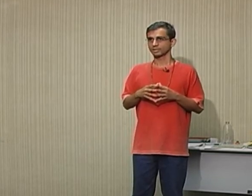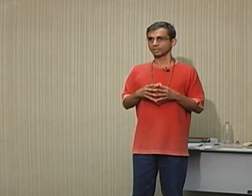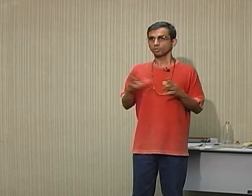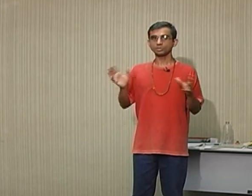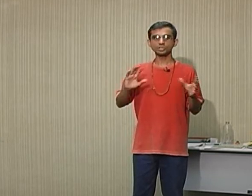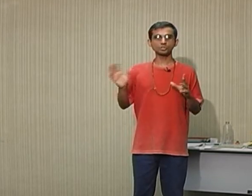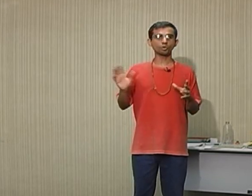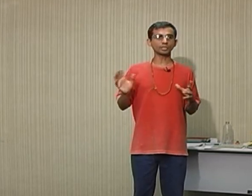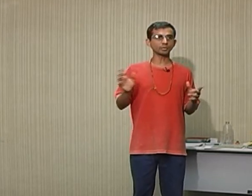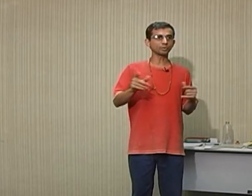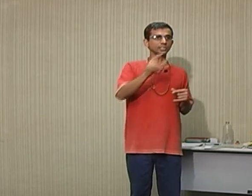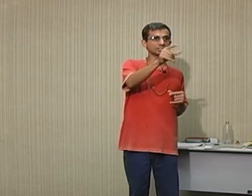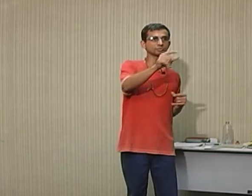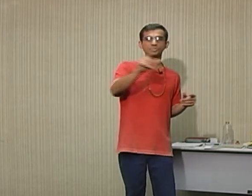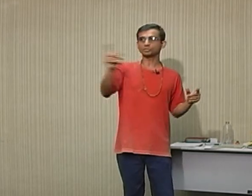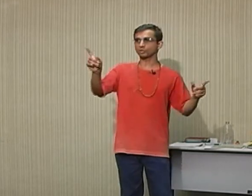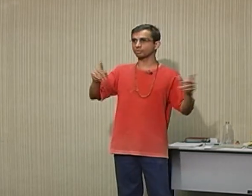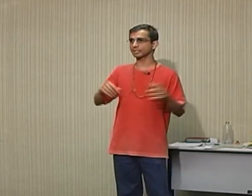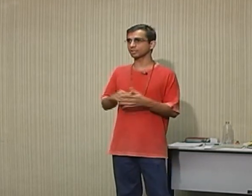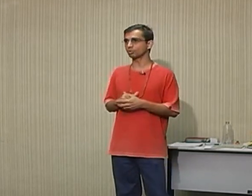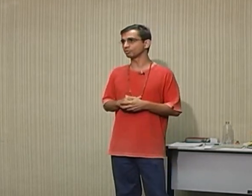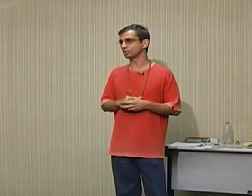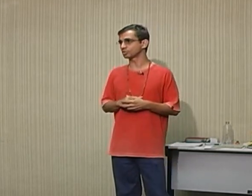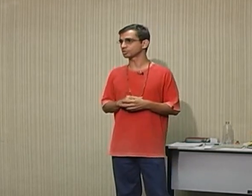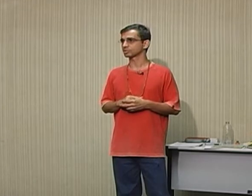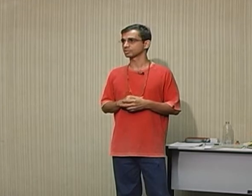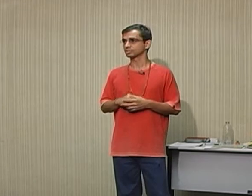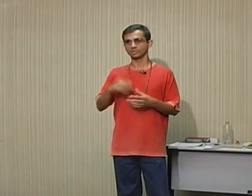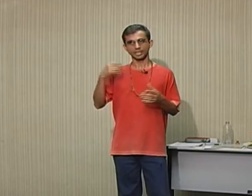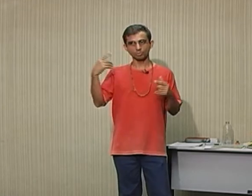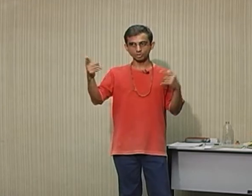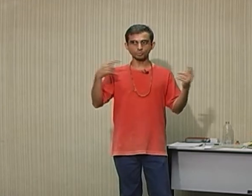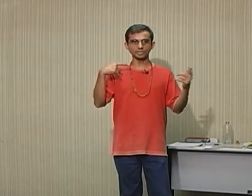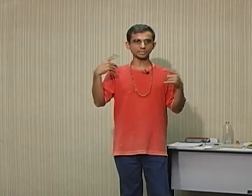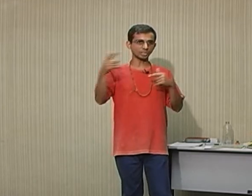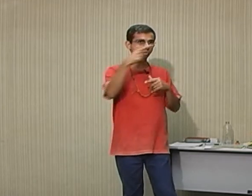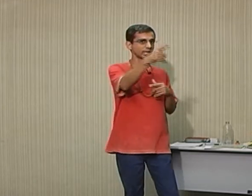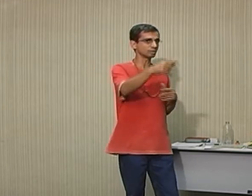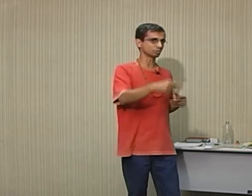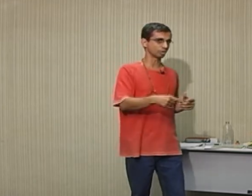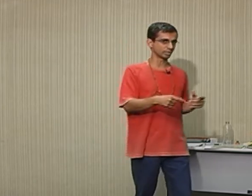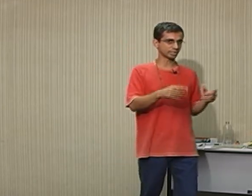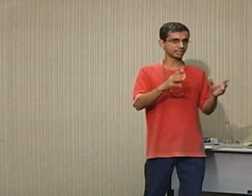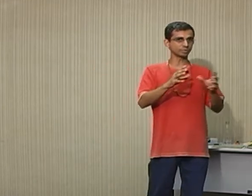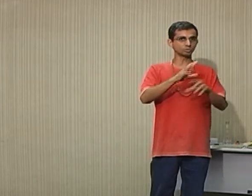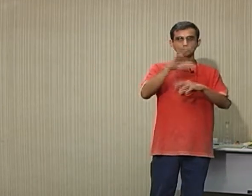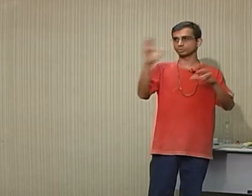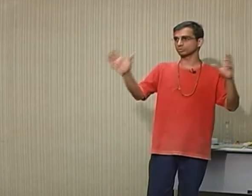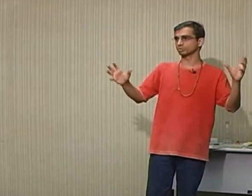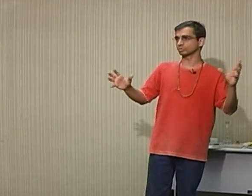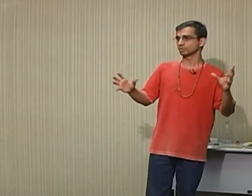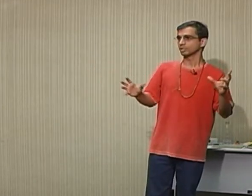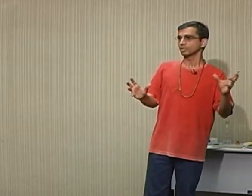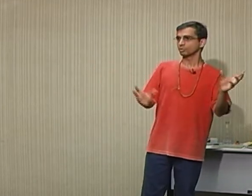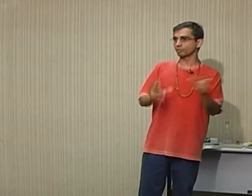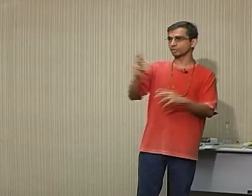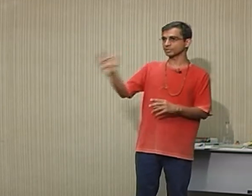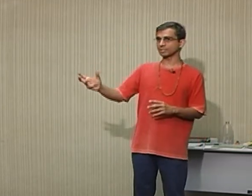Quando a gente conta, é importante a gente ver como é que está o ouvinte, é muito importante a gente olhar nos olhos. Aqui eu não venho exatamente